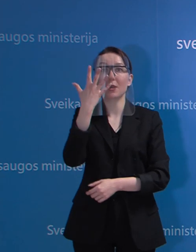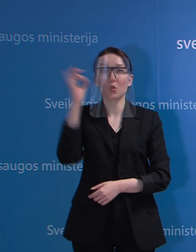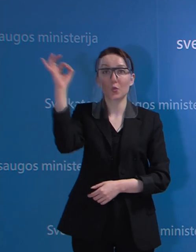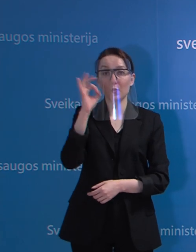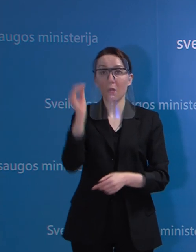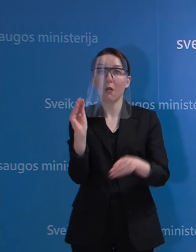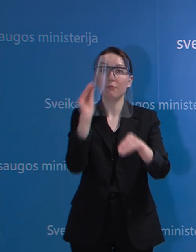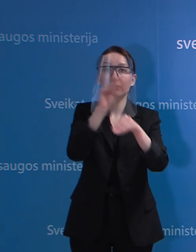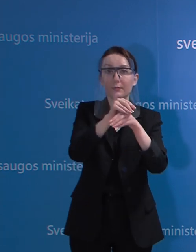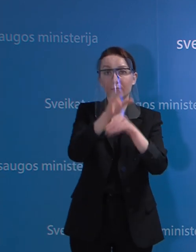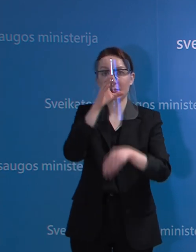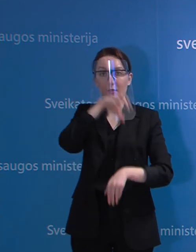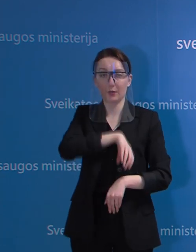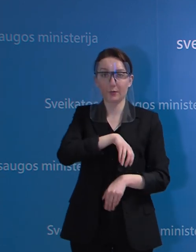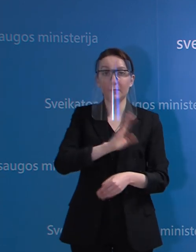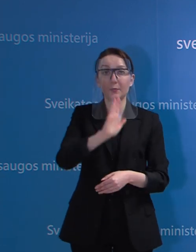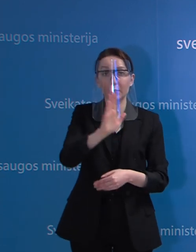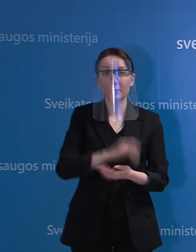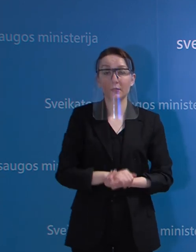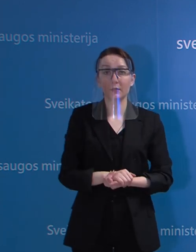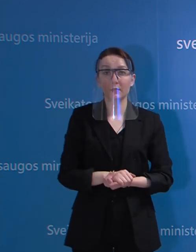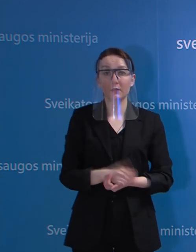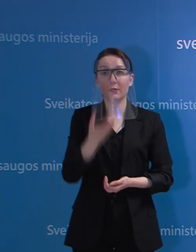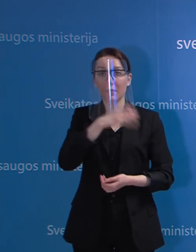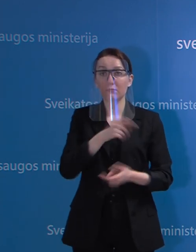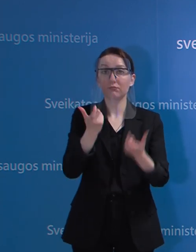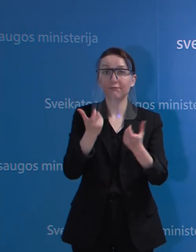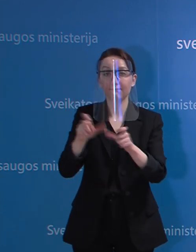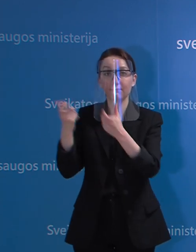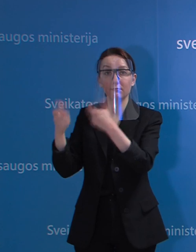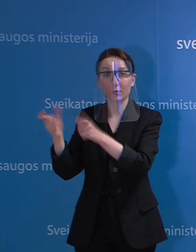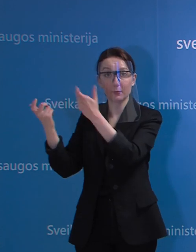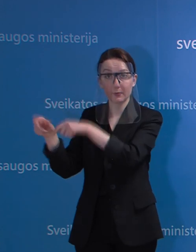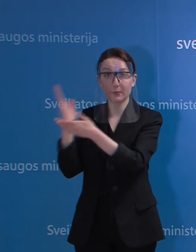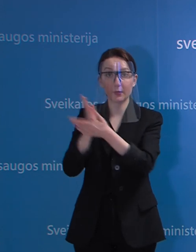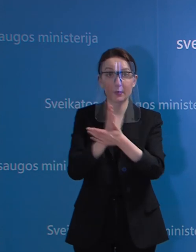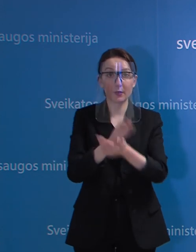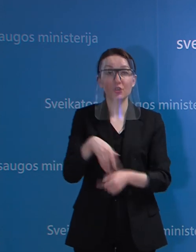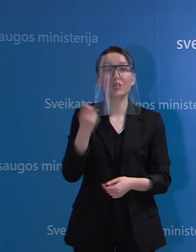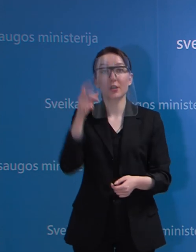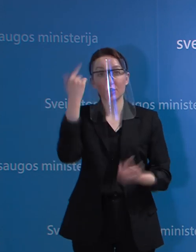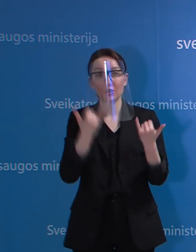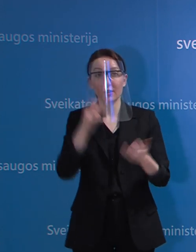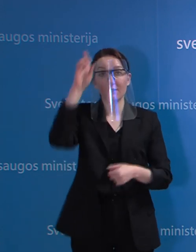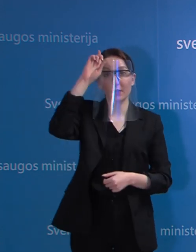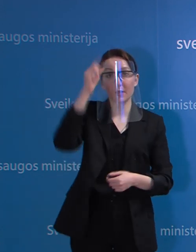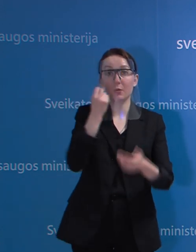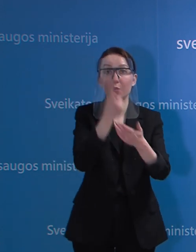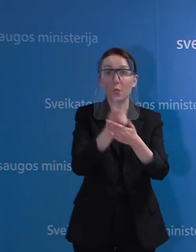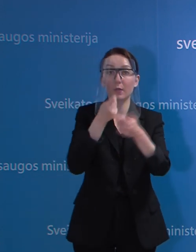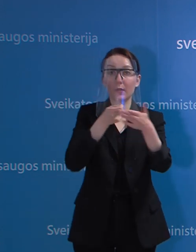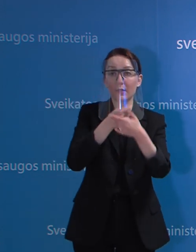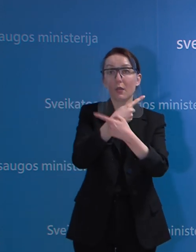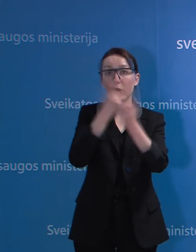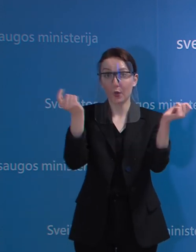procentų didesnį atlyginimą, kad jie užmokestis būtų didesnis. Tai šiandien valstybinė lygonių kasa jau užplatino